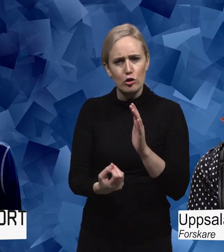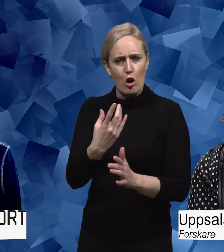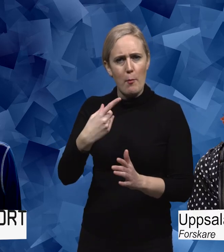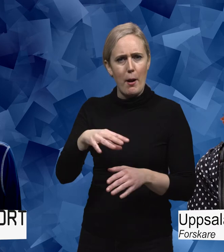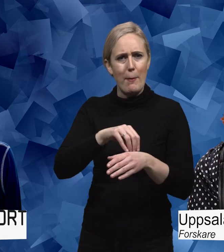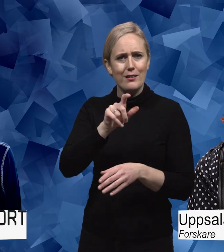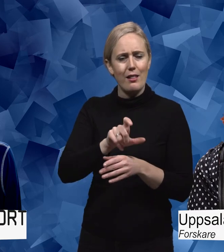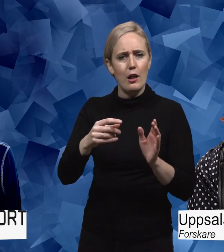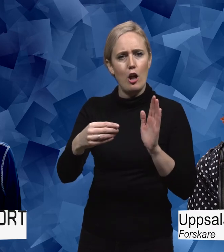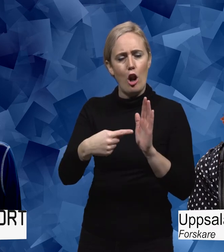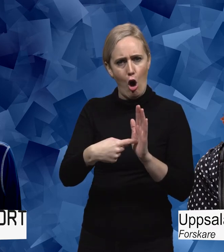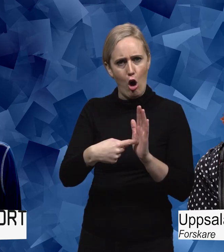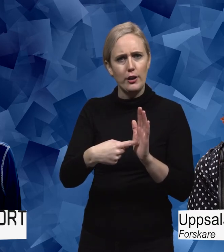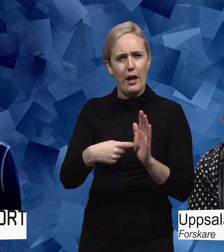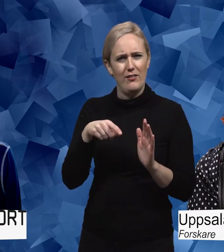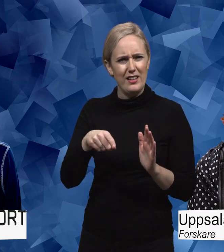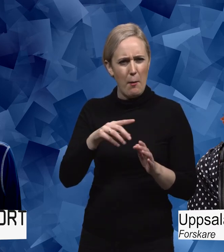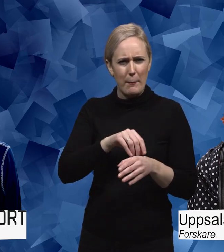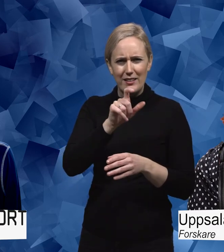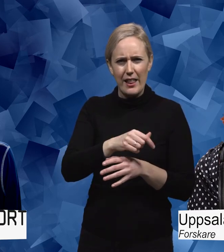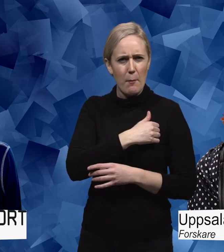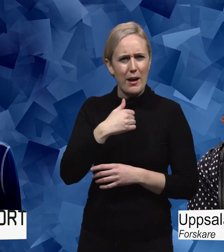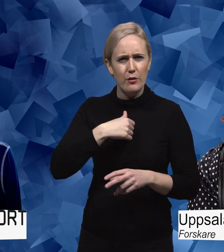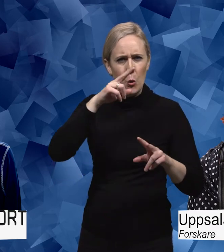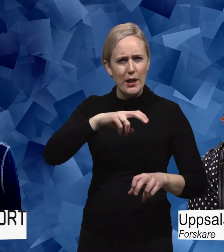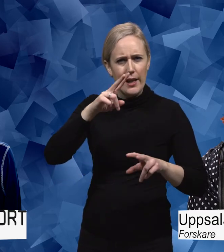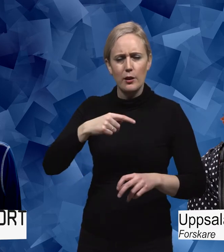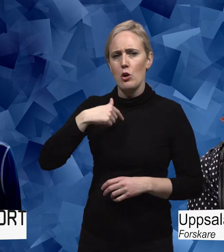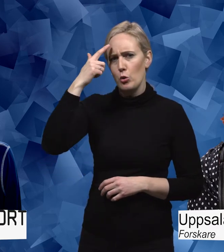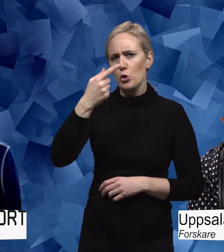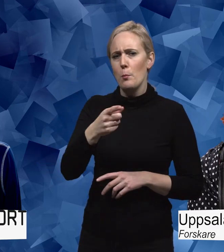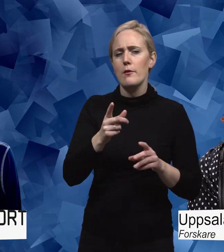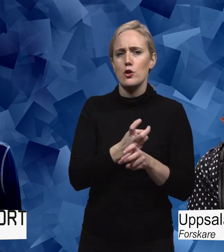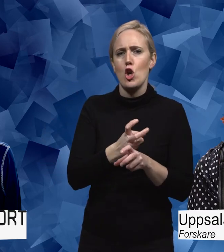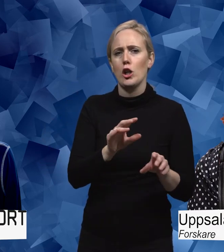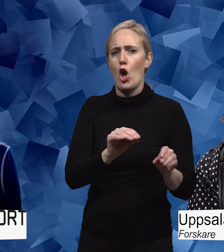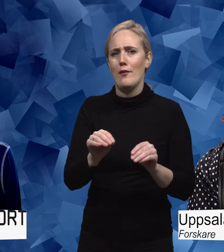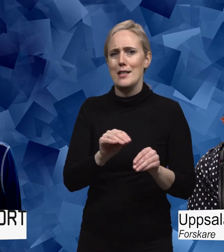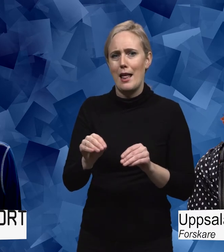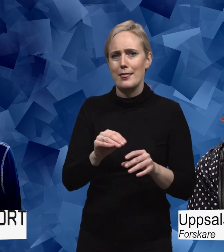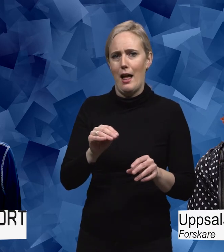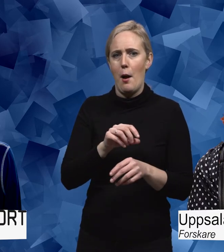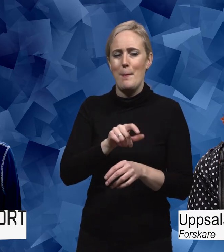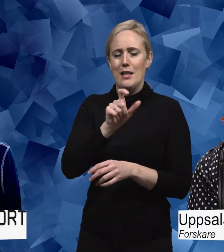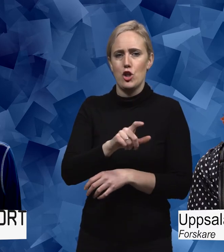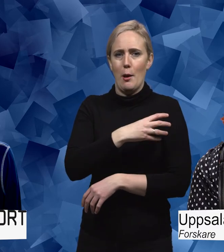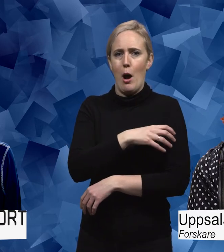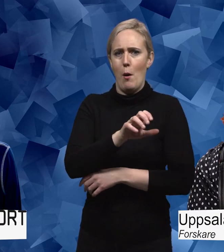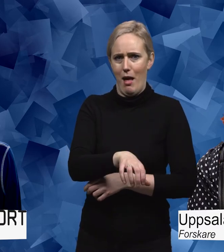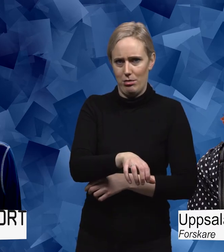patientmaktutredningen. Och jag tror att det var ett försök till en svensk översättning av patient empowerment. Men makt är ju ett